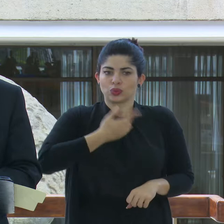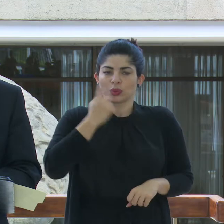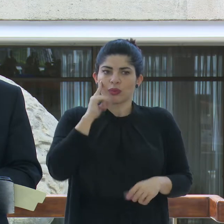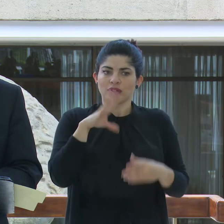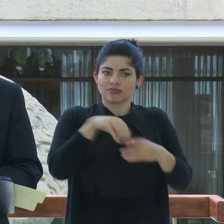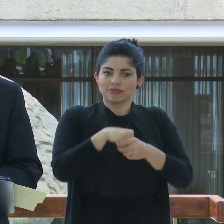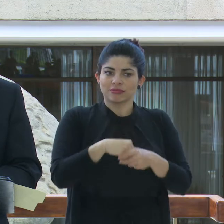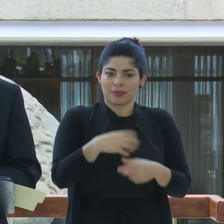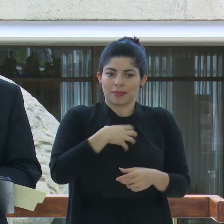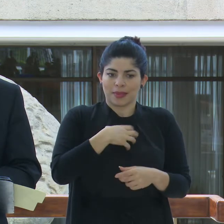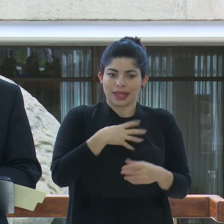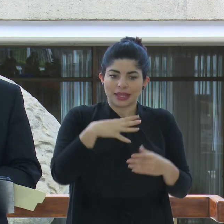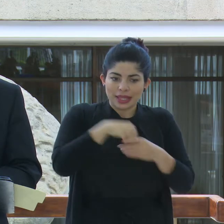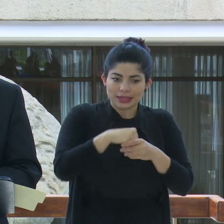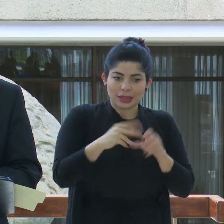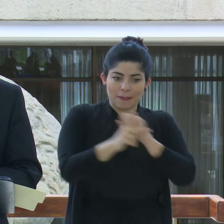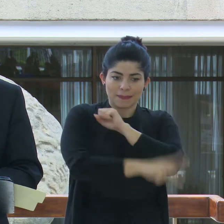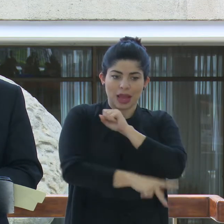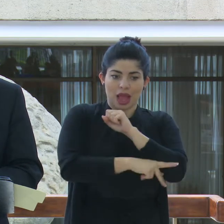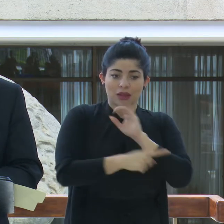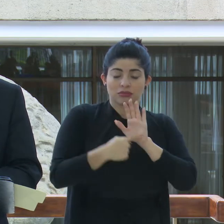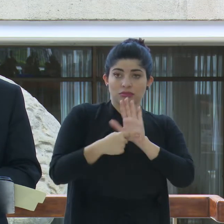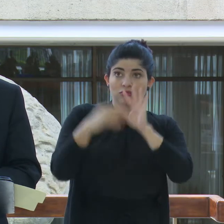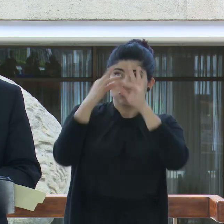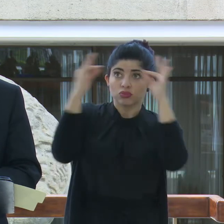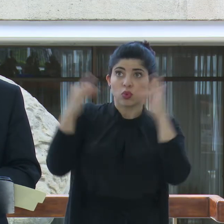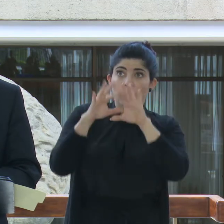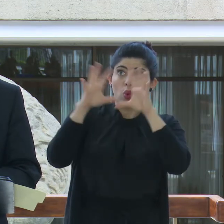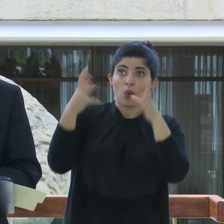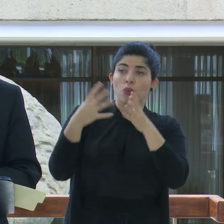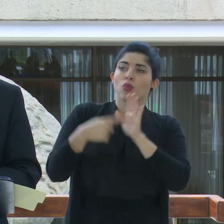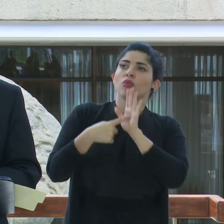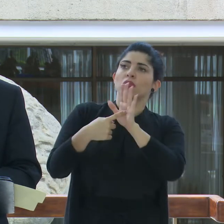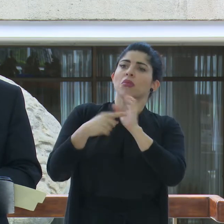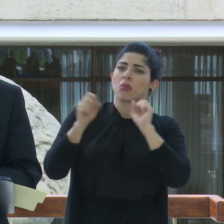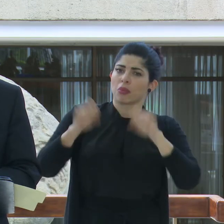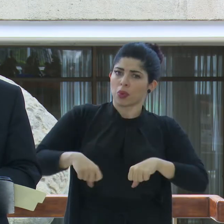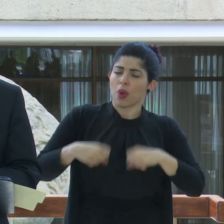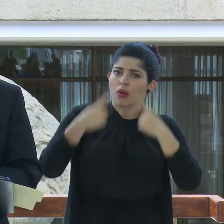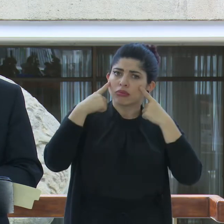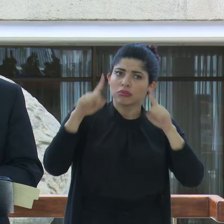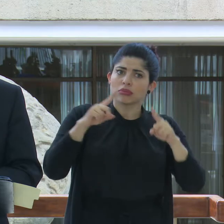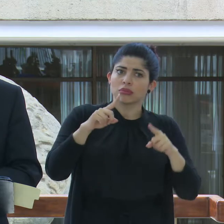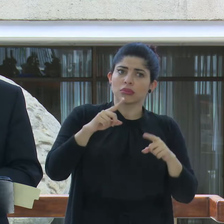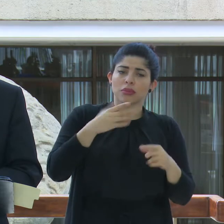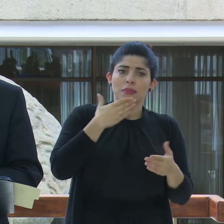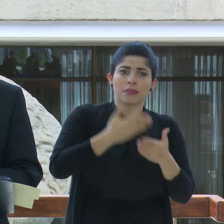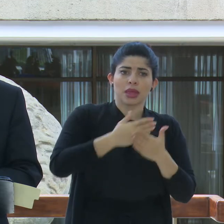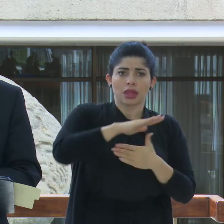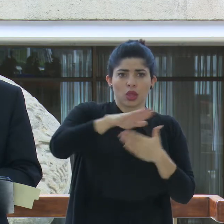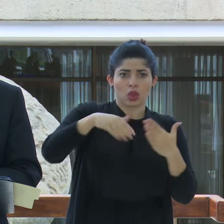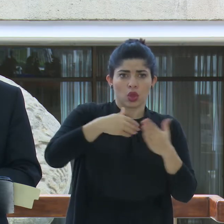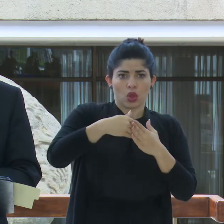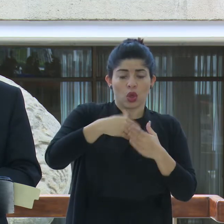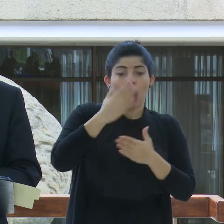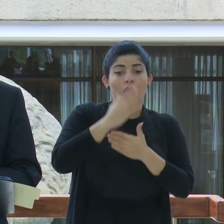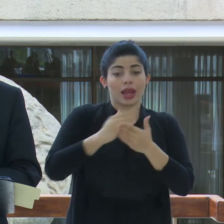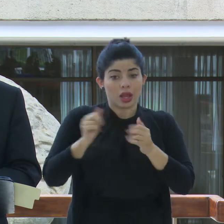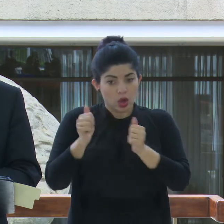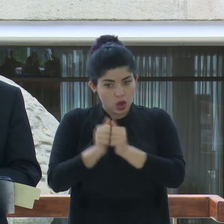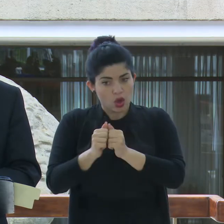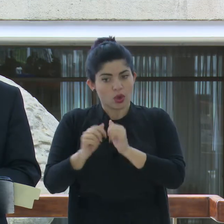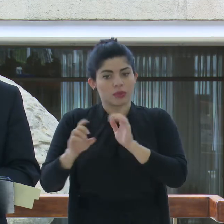una nación que muestra al mundo que es posible alcanzar el bienestar dentro de un Estado